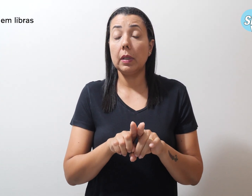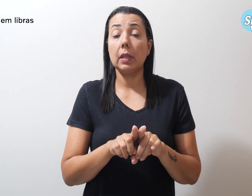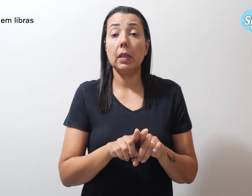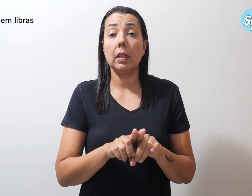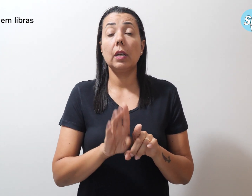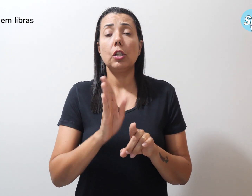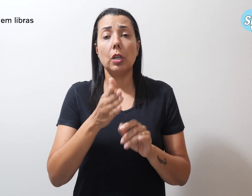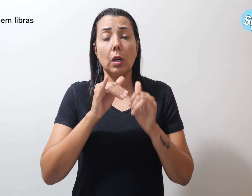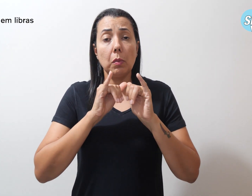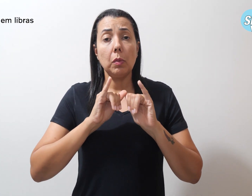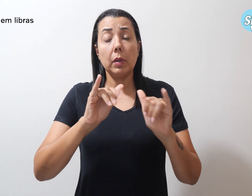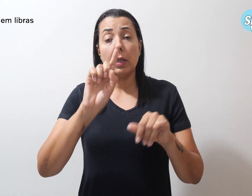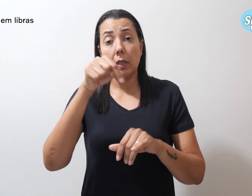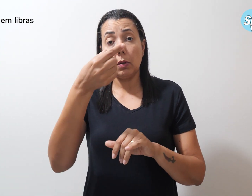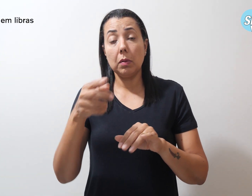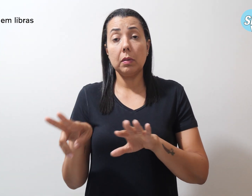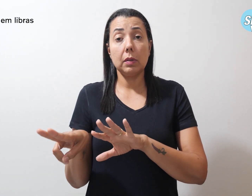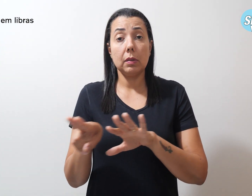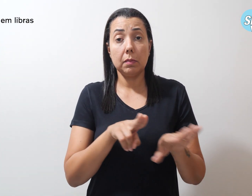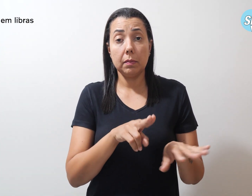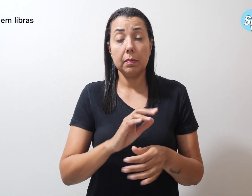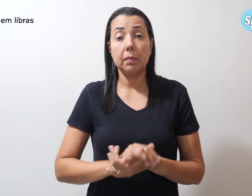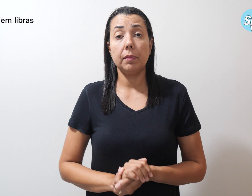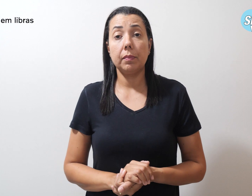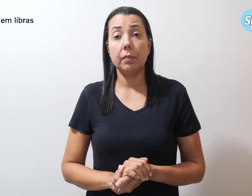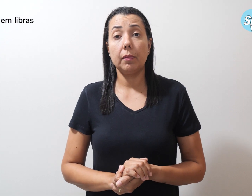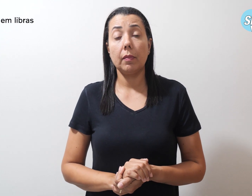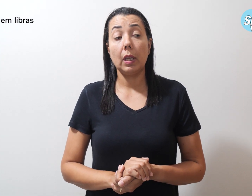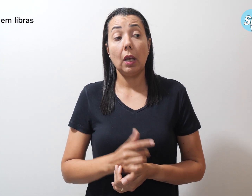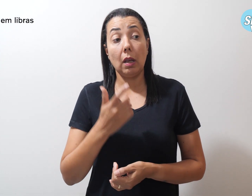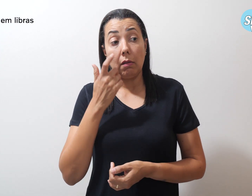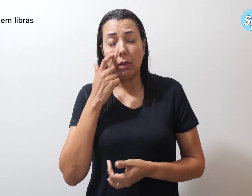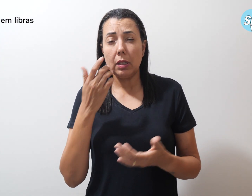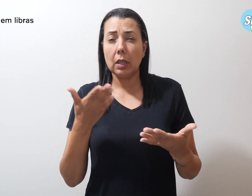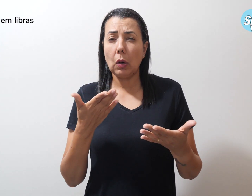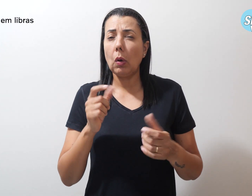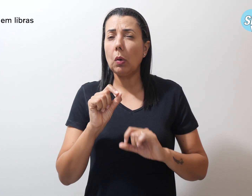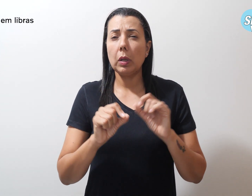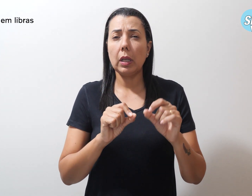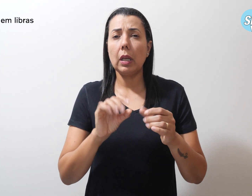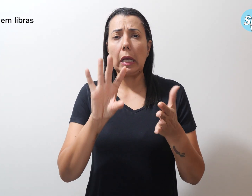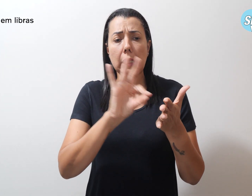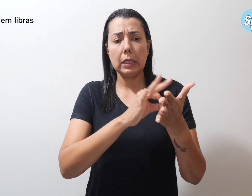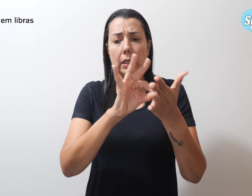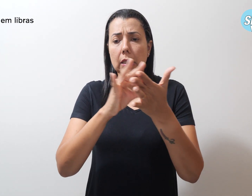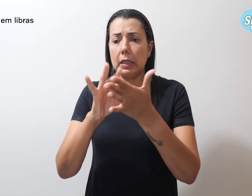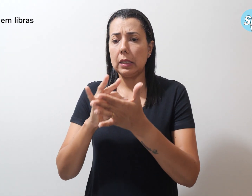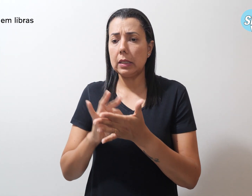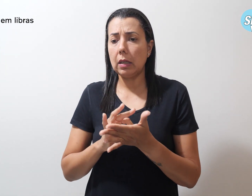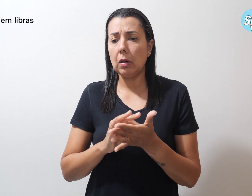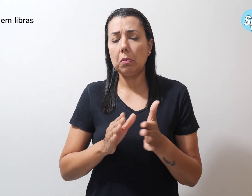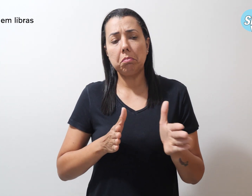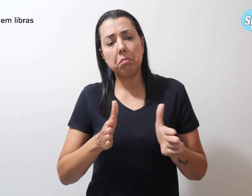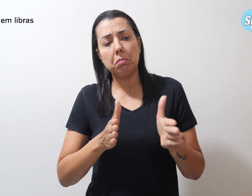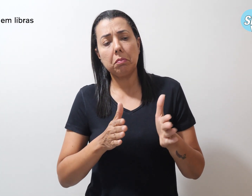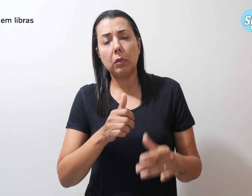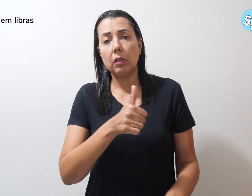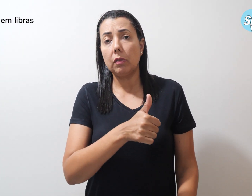publicado na próxima semana. A previsão é a de que as inscrições ocorram entre 21 e